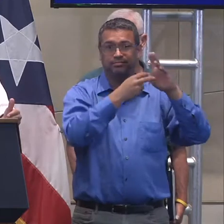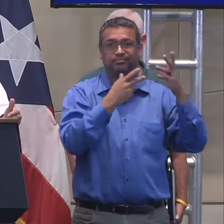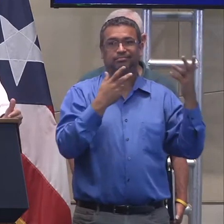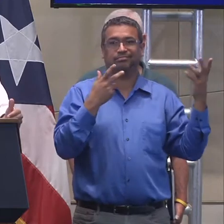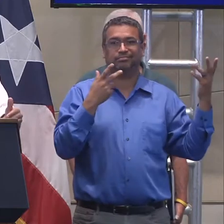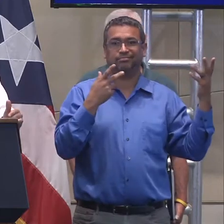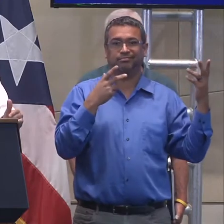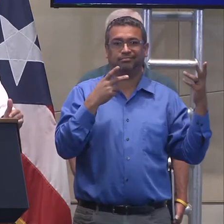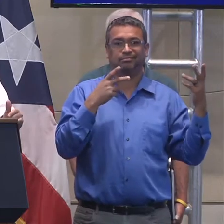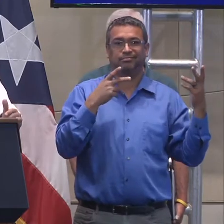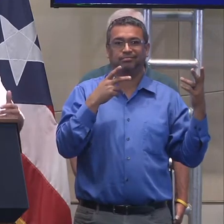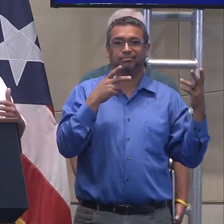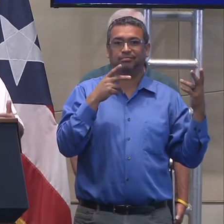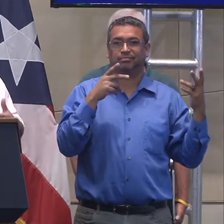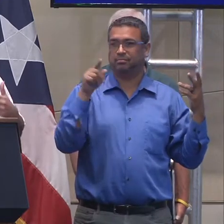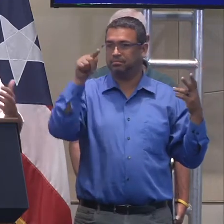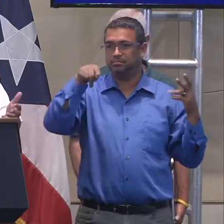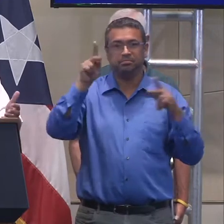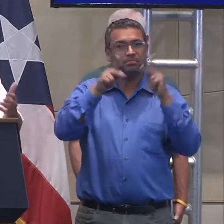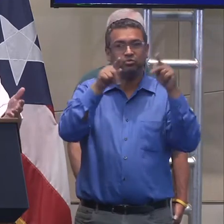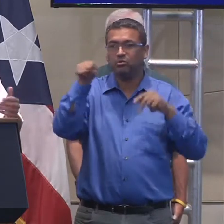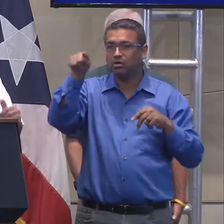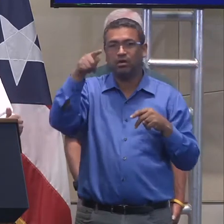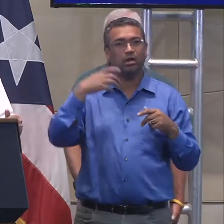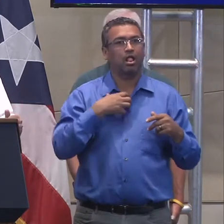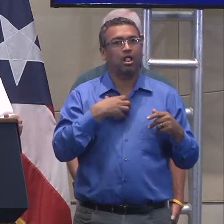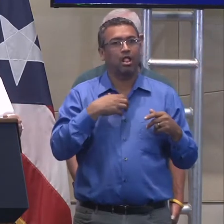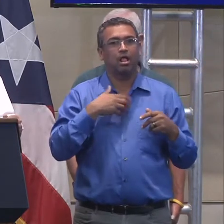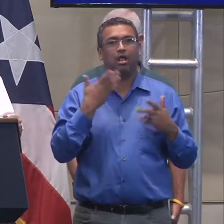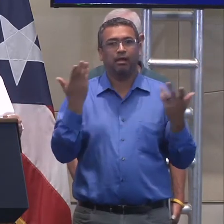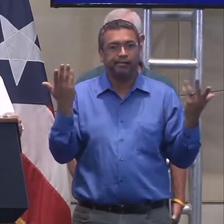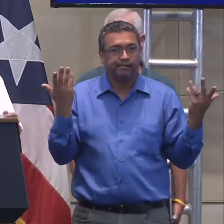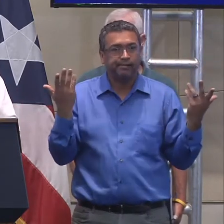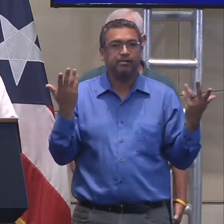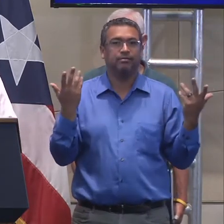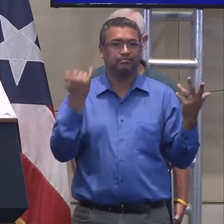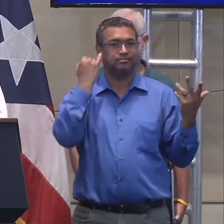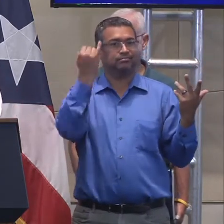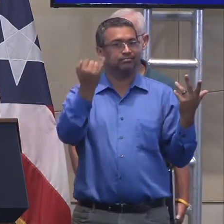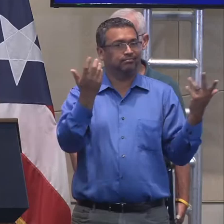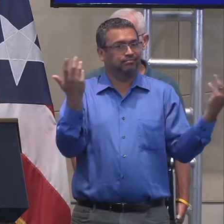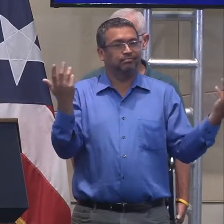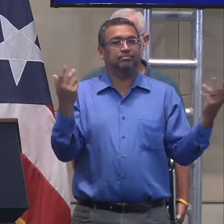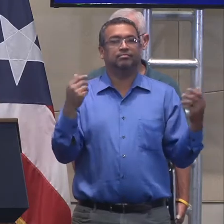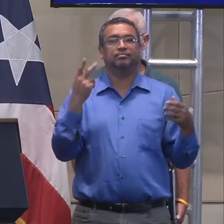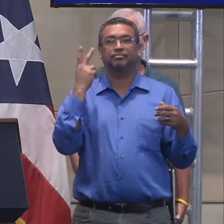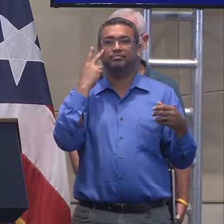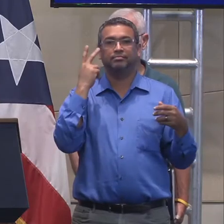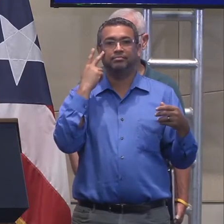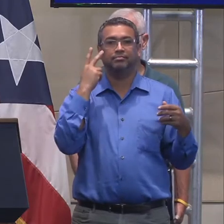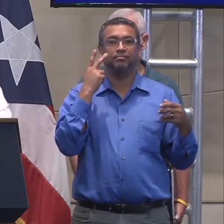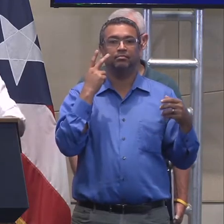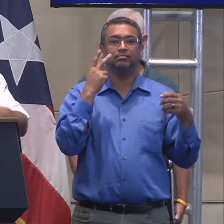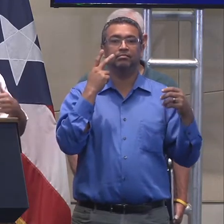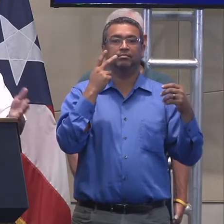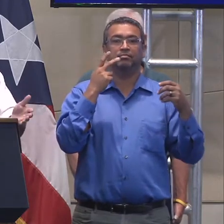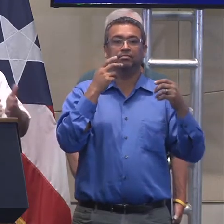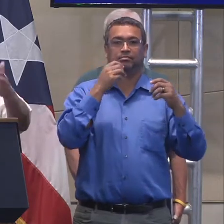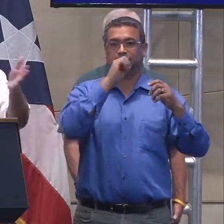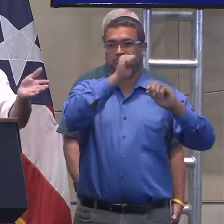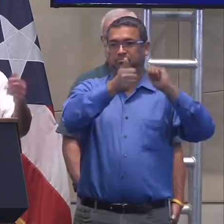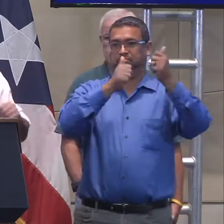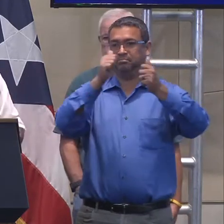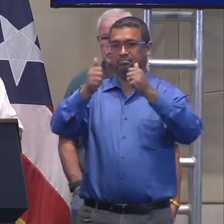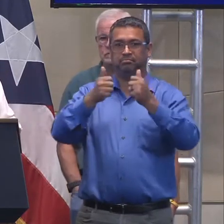personas que están comunicando que no tienen acceso a agua y a comida, eh, pues, que entonces o abran los centros de distribución, eh,